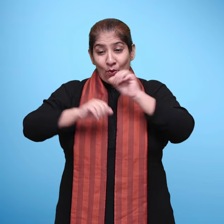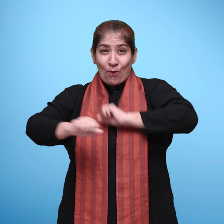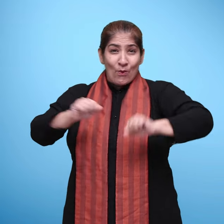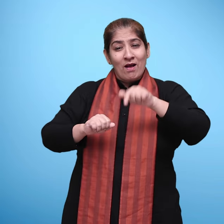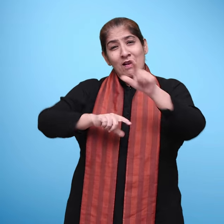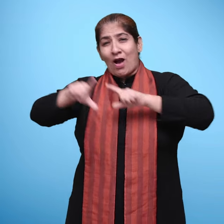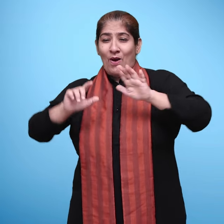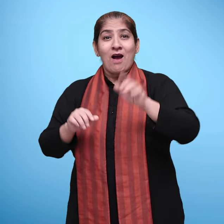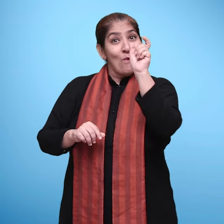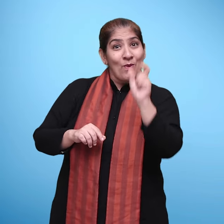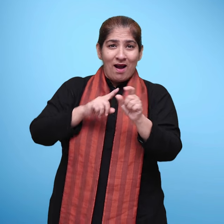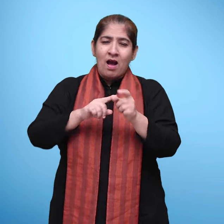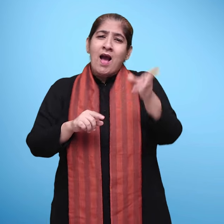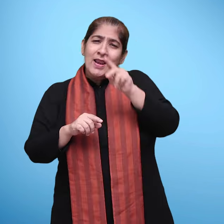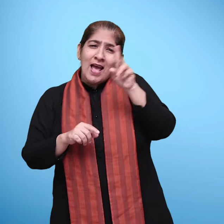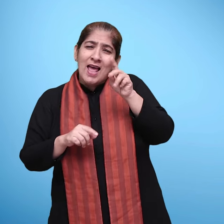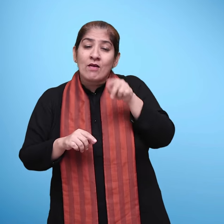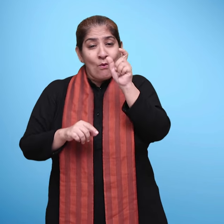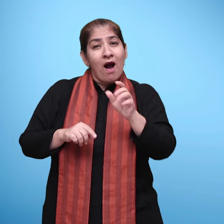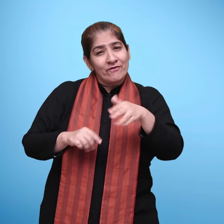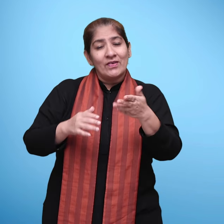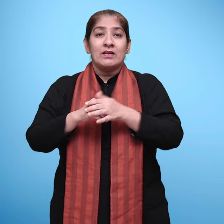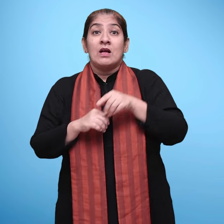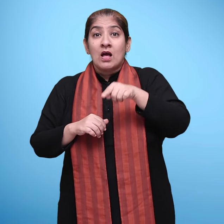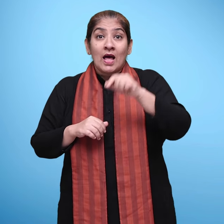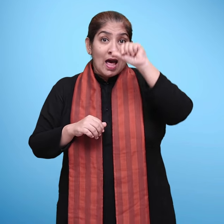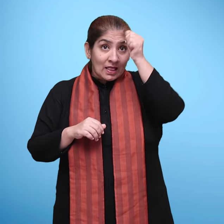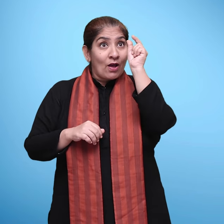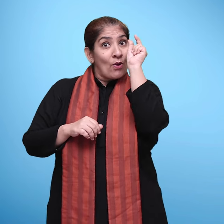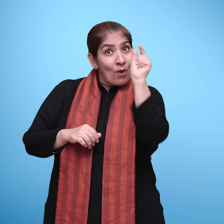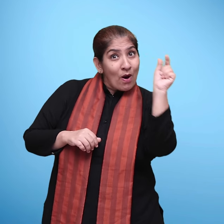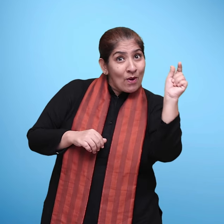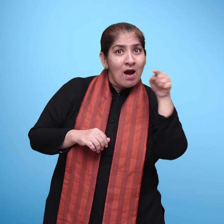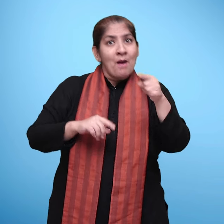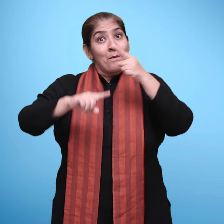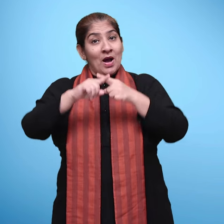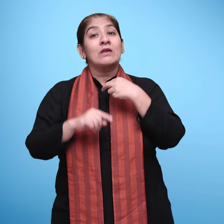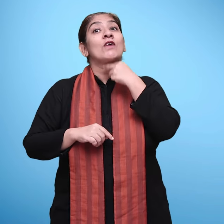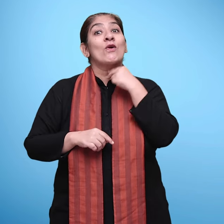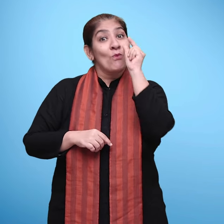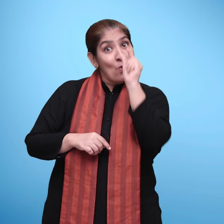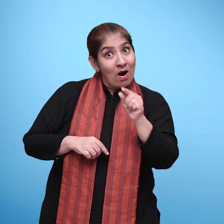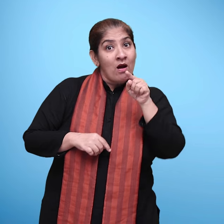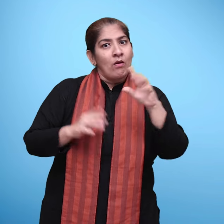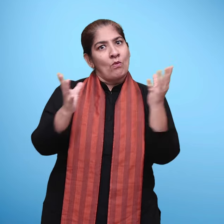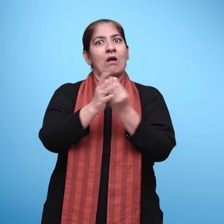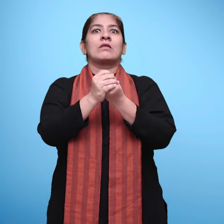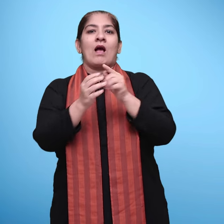बच्चों की भाषा में जो शब्द अधिकतर आते हैं उन शब्दों के वर्ण और स्वरों को ध्यान में रखते हुए वर्ण समुन के